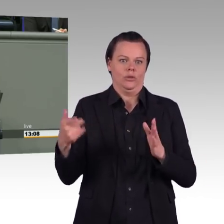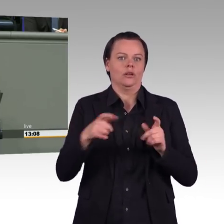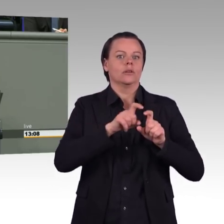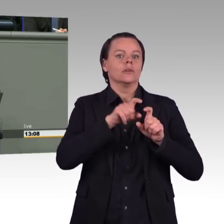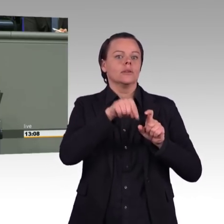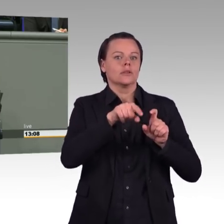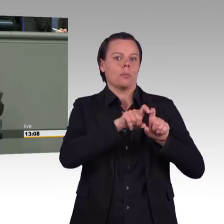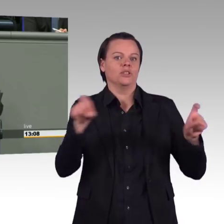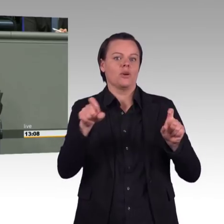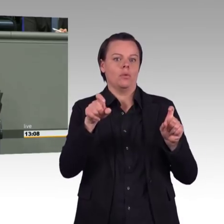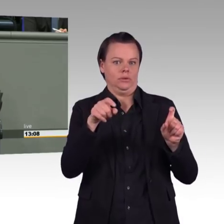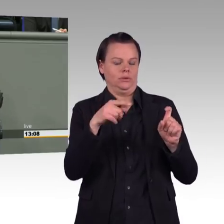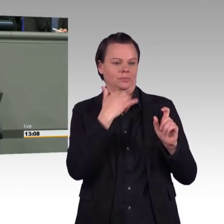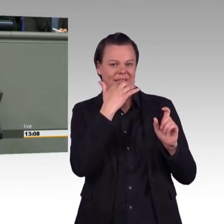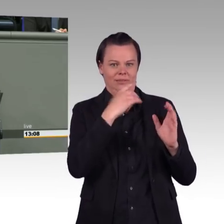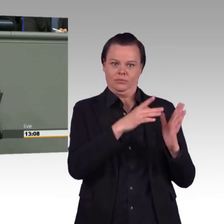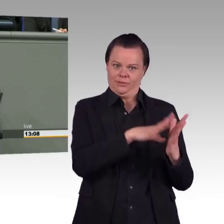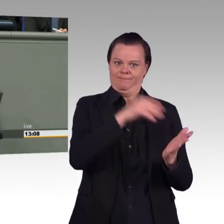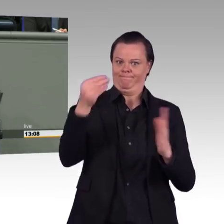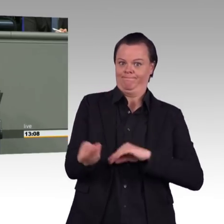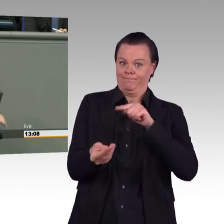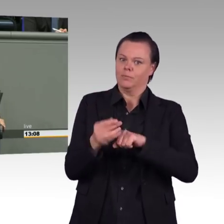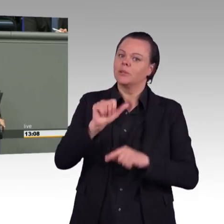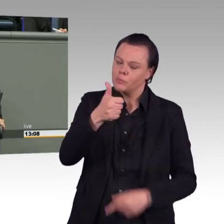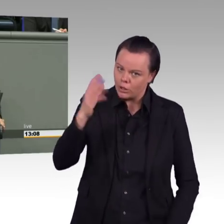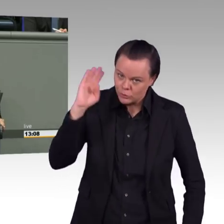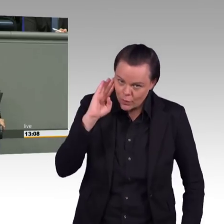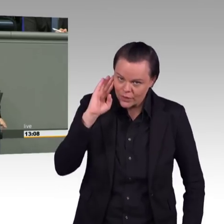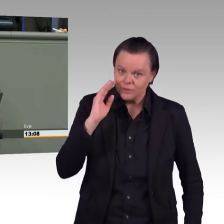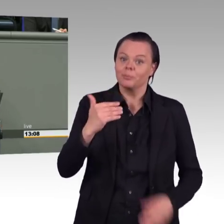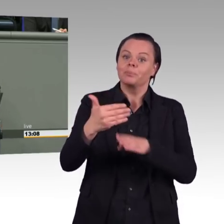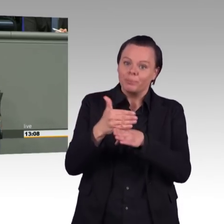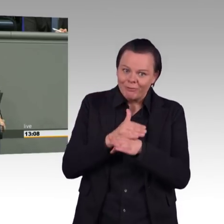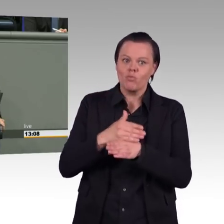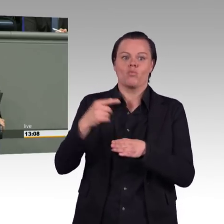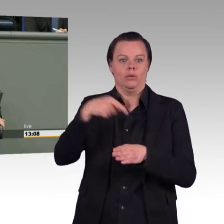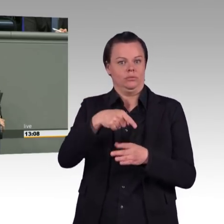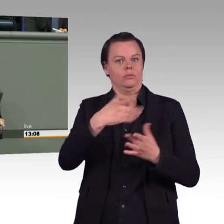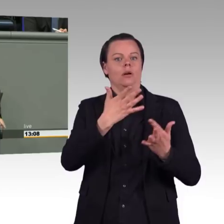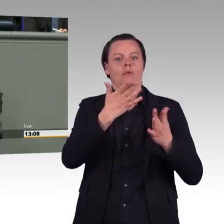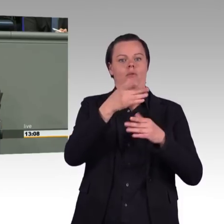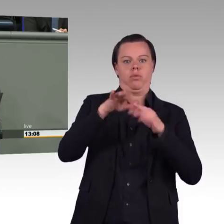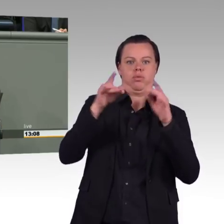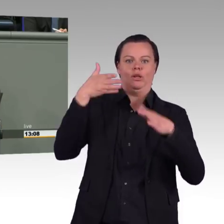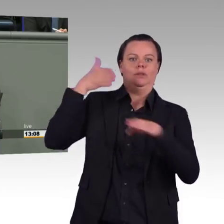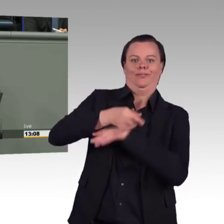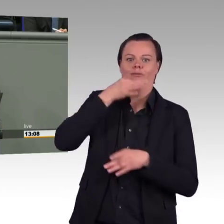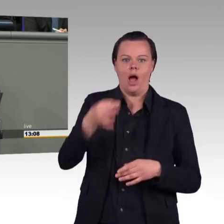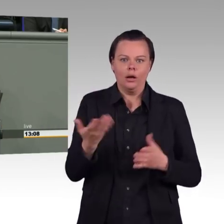nicht statt, meine Damen und Herren. Und wenn man den Gesetzentwurf noch weiterliest, dann wird das ja noch viel schlimmer. Denn, denn,